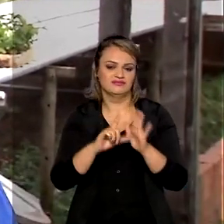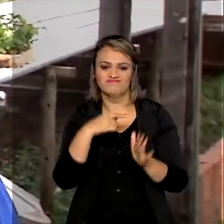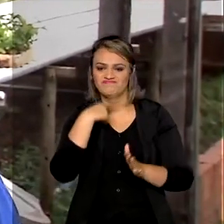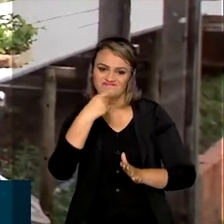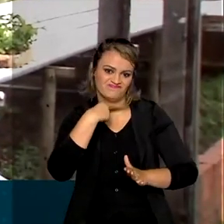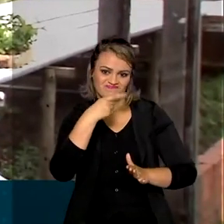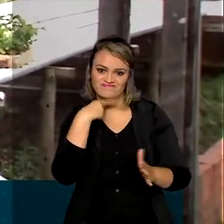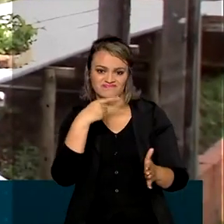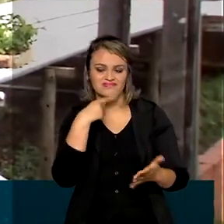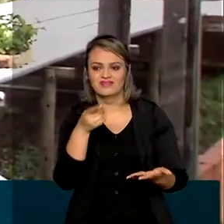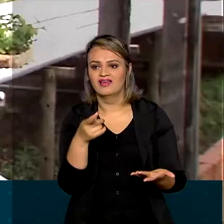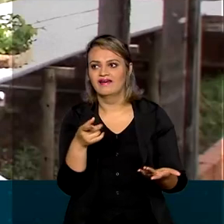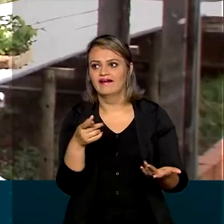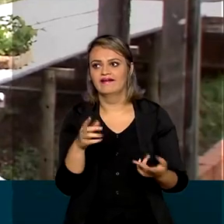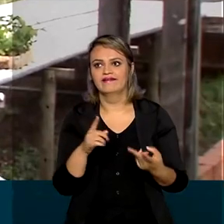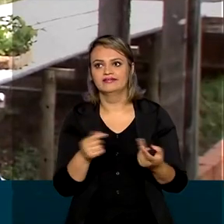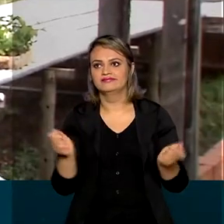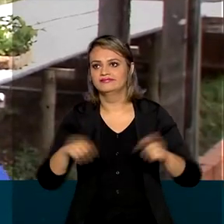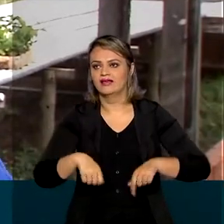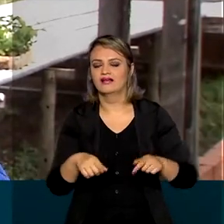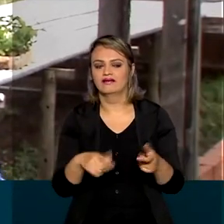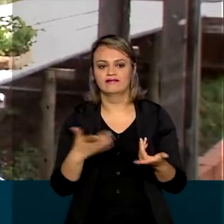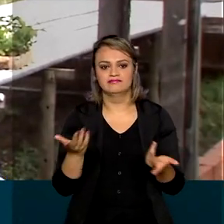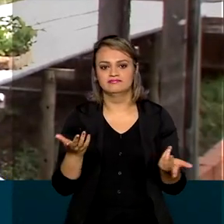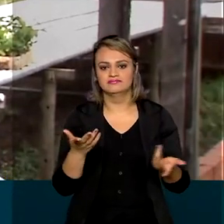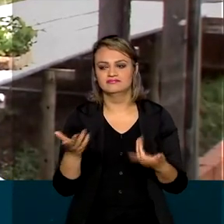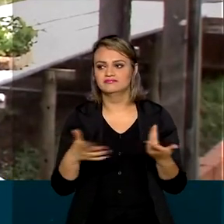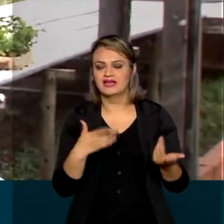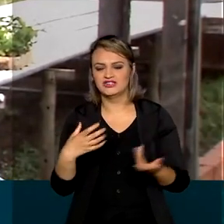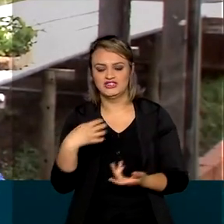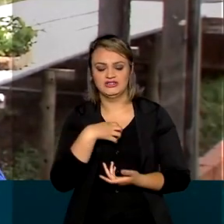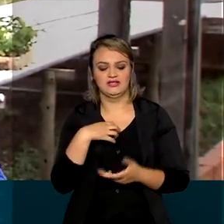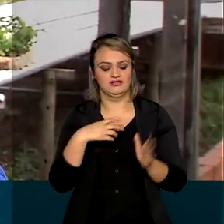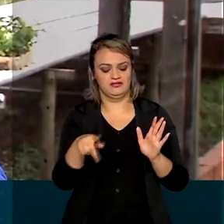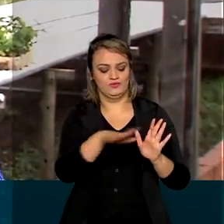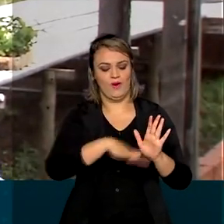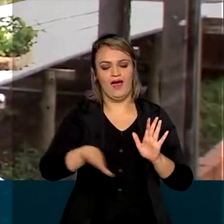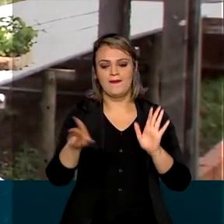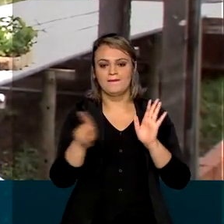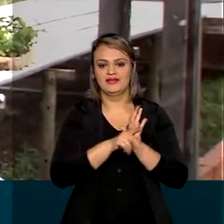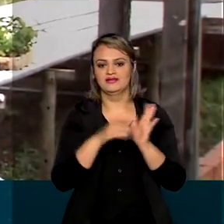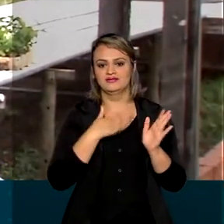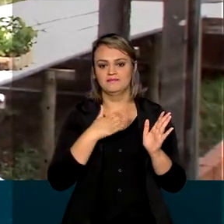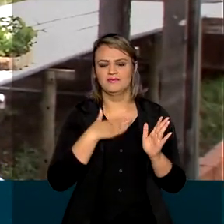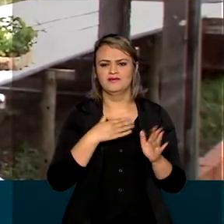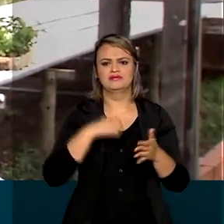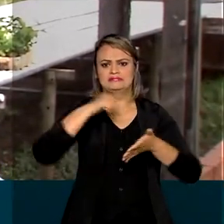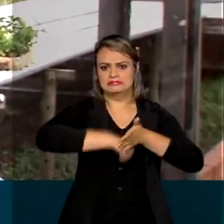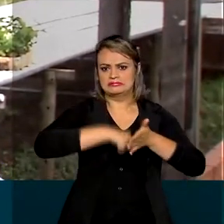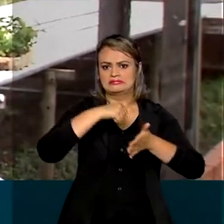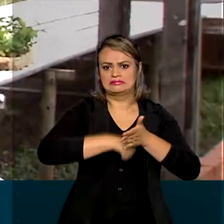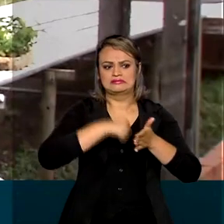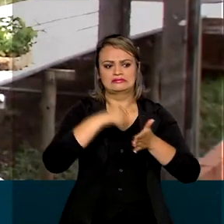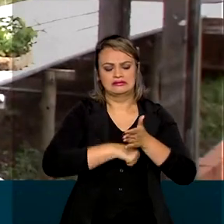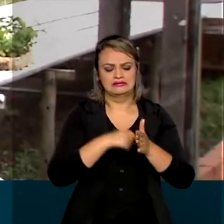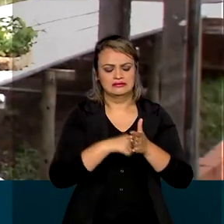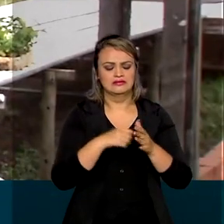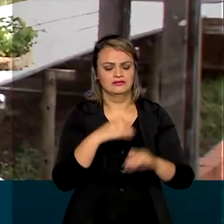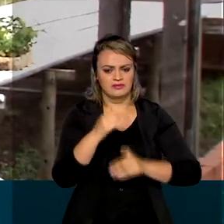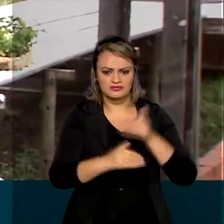acessar. Você sente dono daquilo que você está desde o início batalhando para fazer,